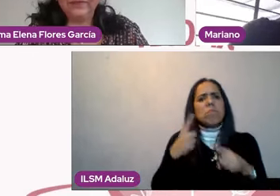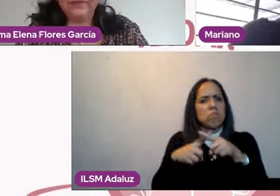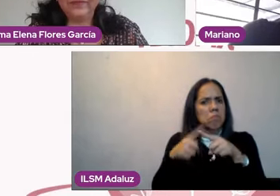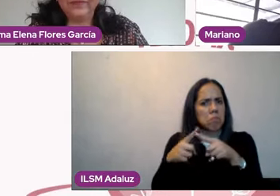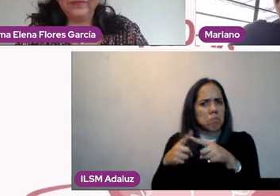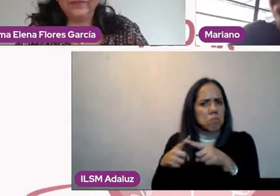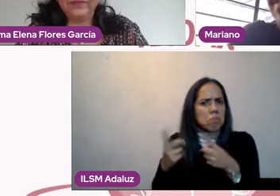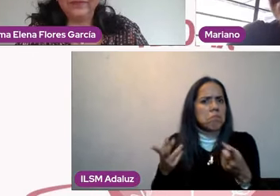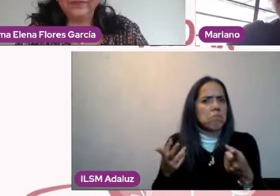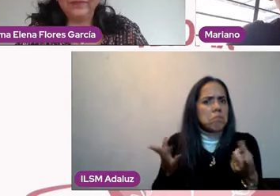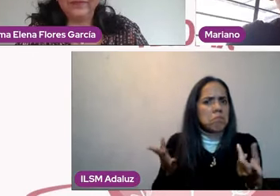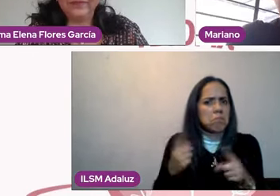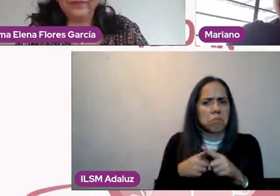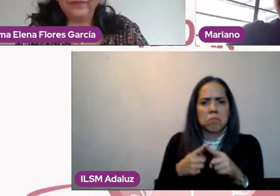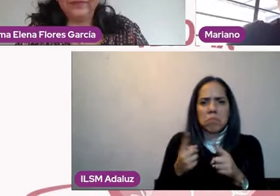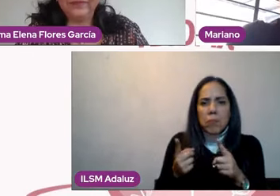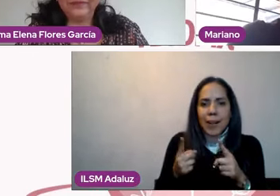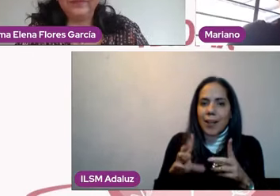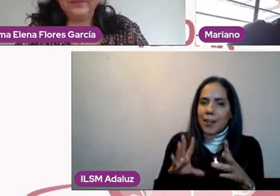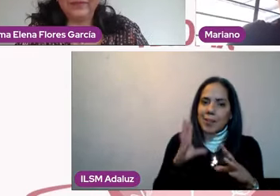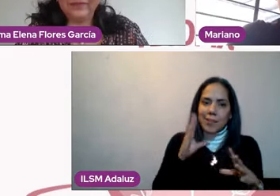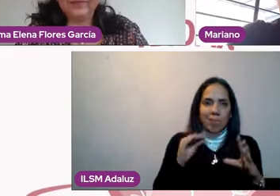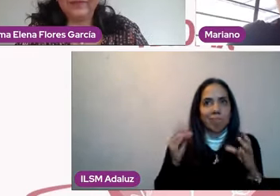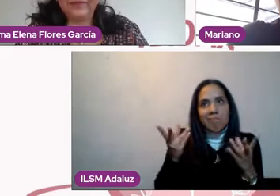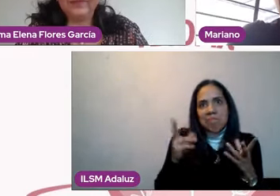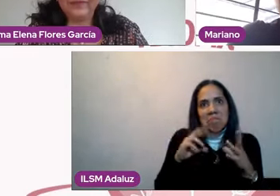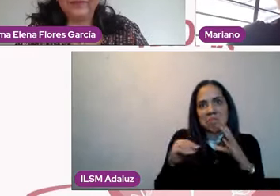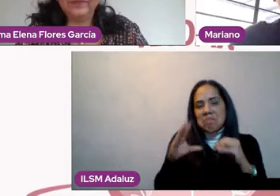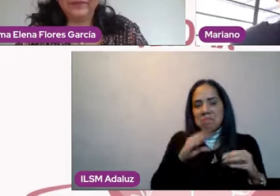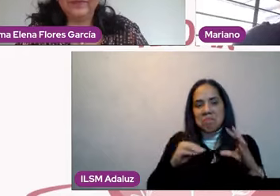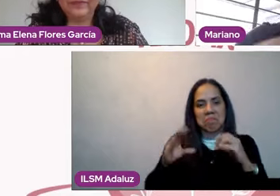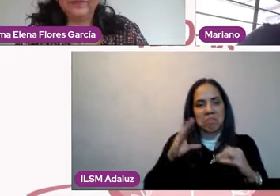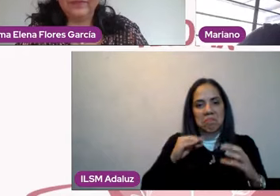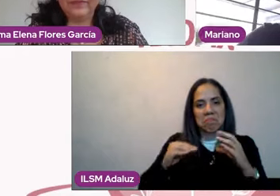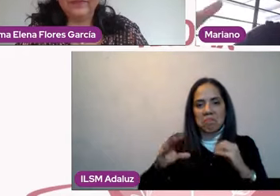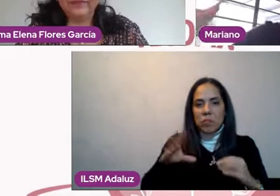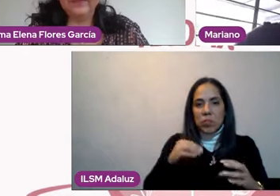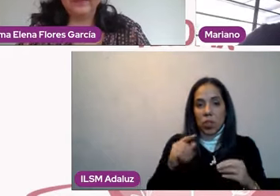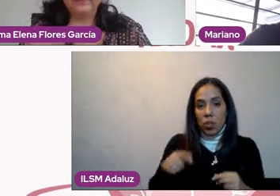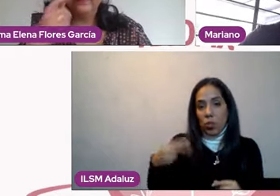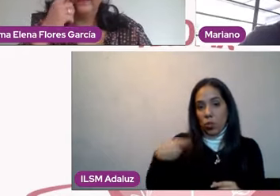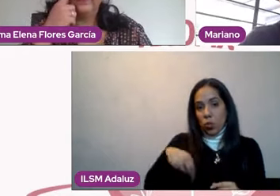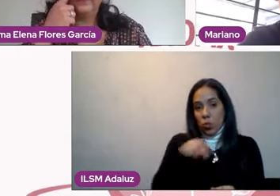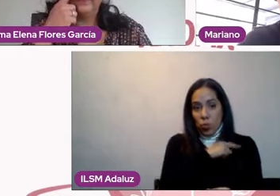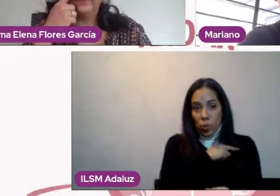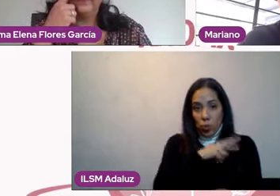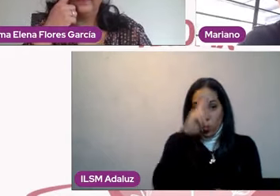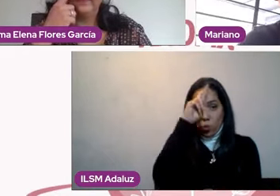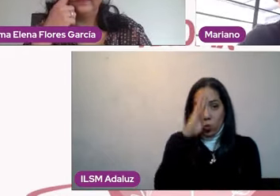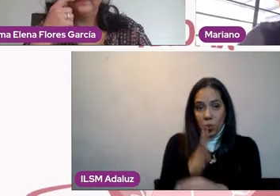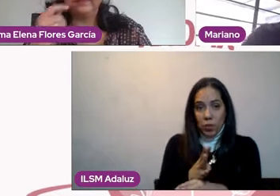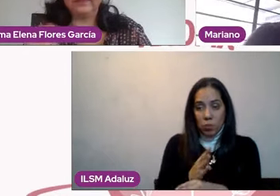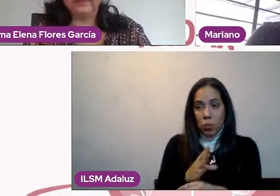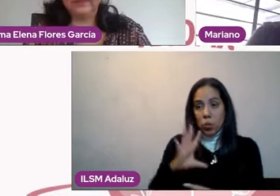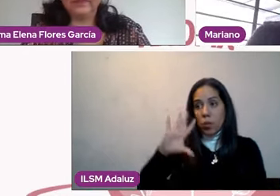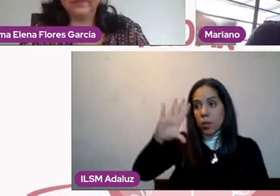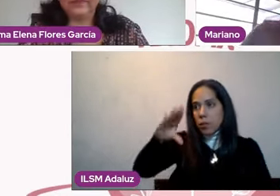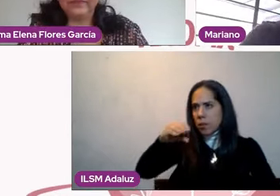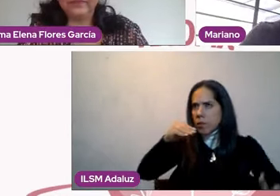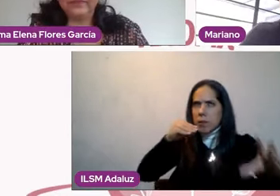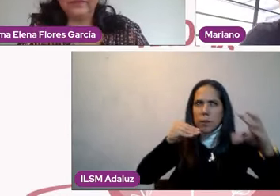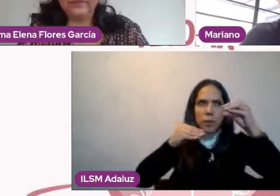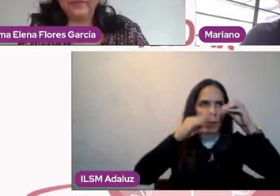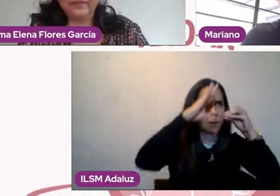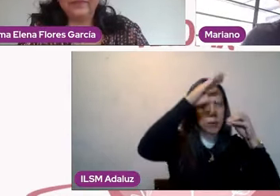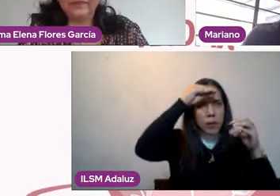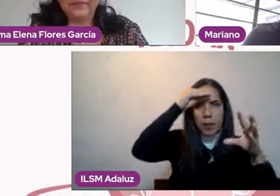estamos en un sistema social que nos dé esas herramientas de manera cotidiana. Igual que lo hemos